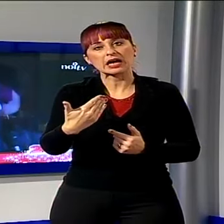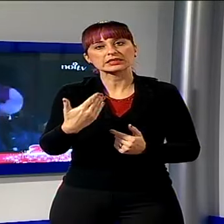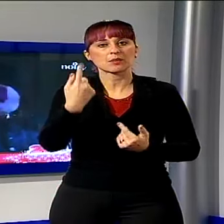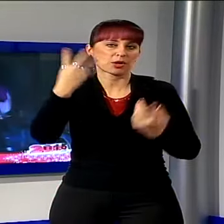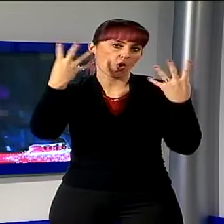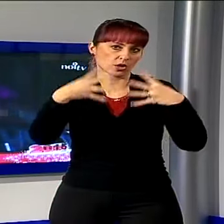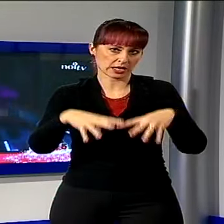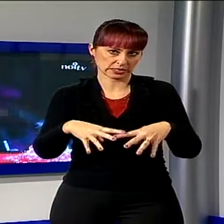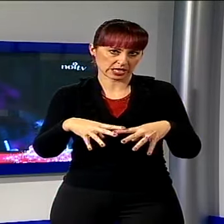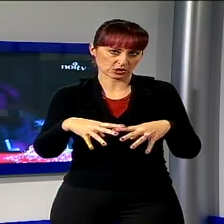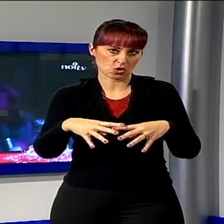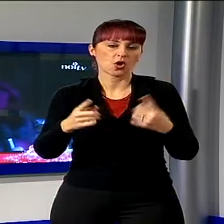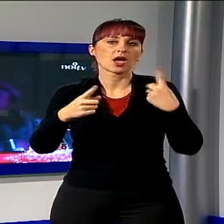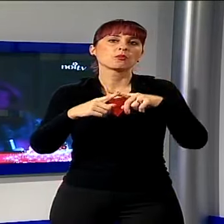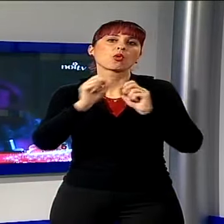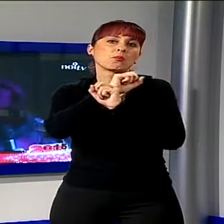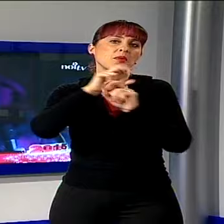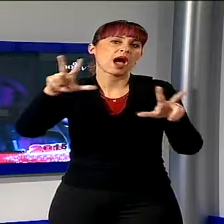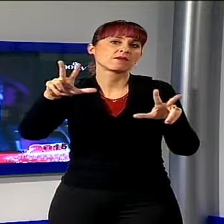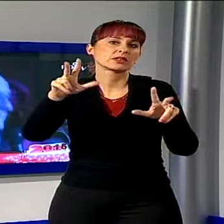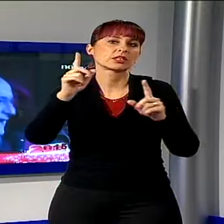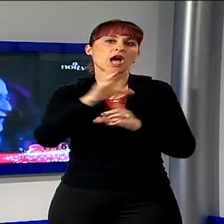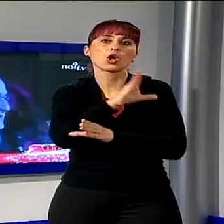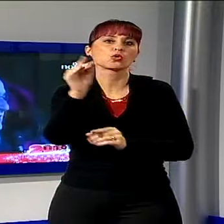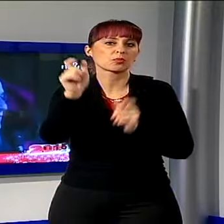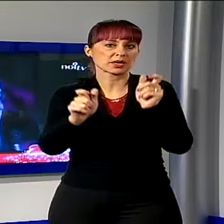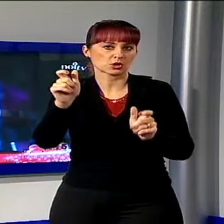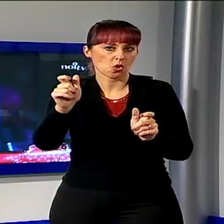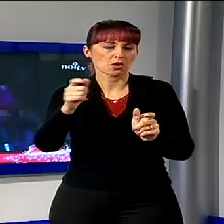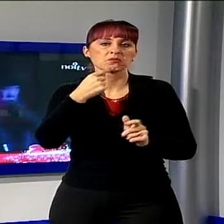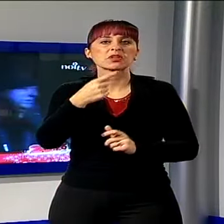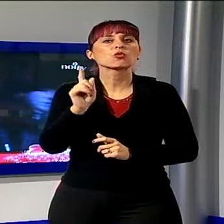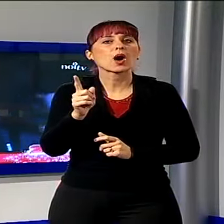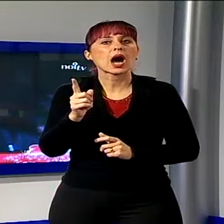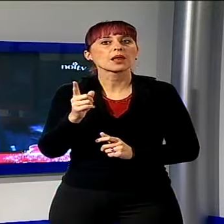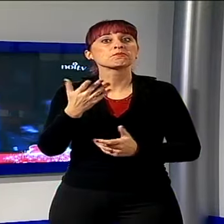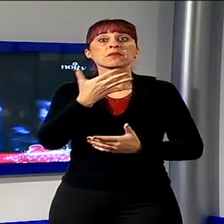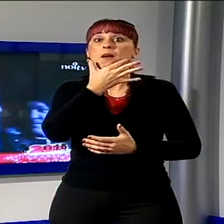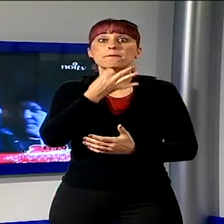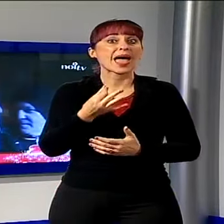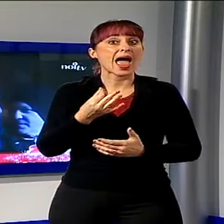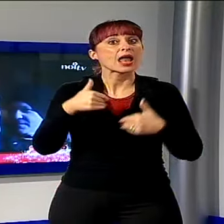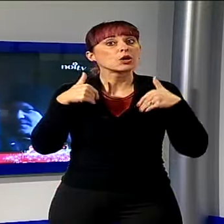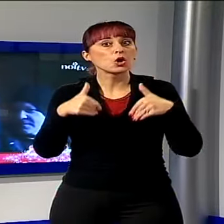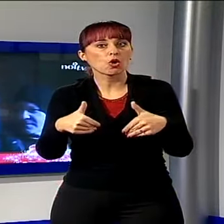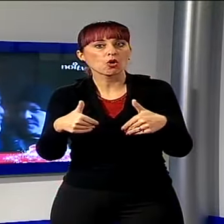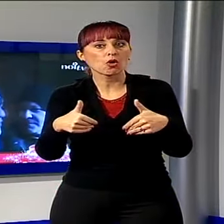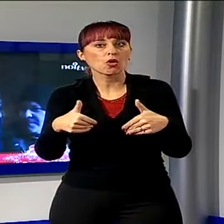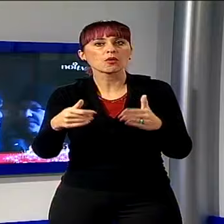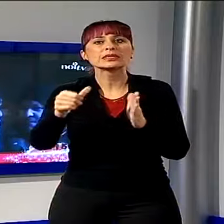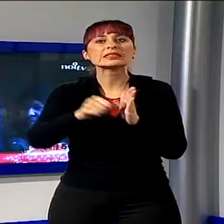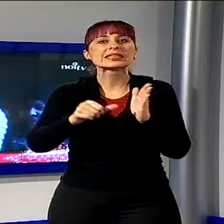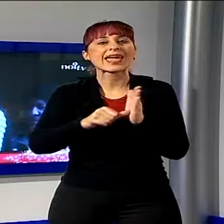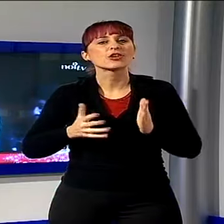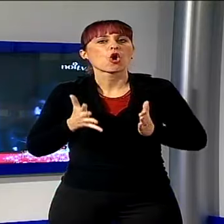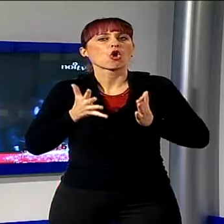e ha mandato un messaggio a tutti i telespettatori. Quindi è bello essere qui perché è un segnale di incoraggiamento a tutti